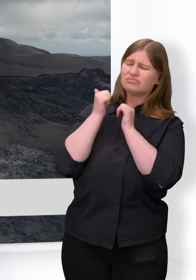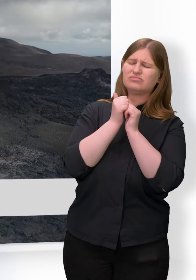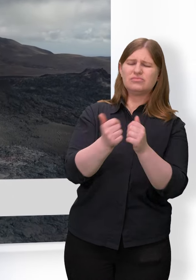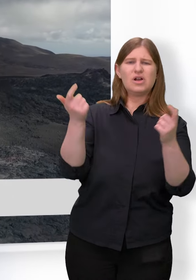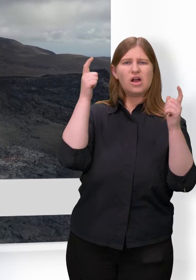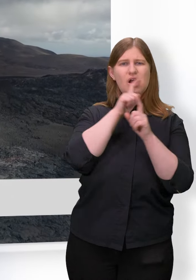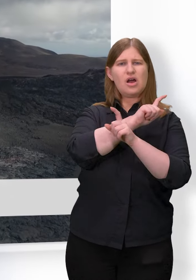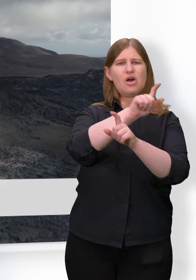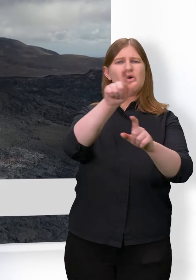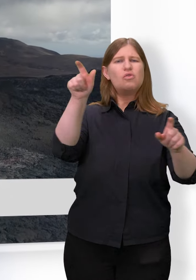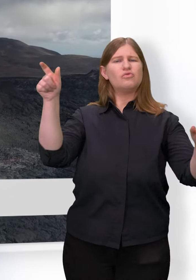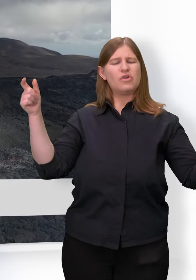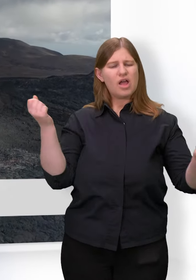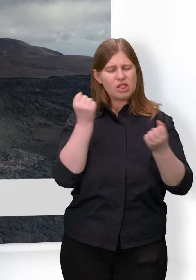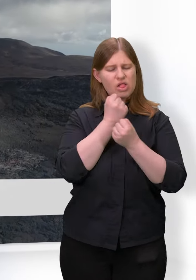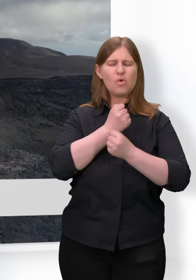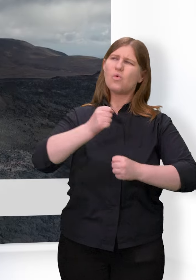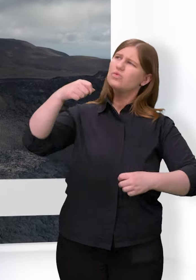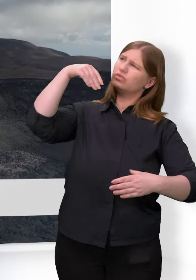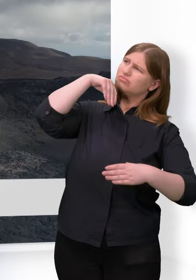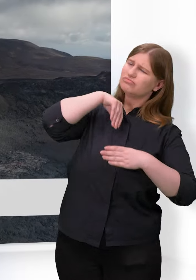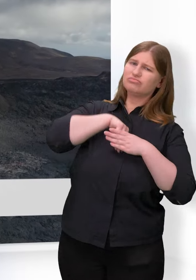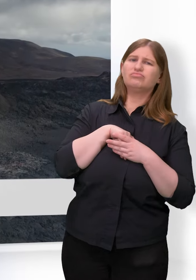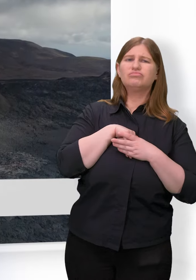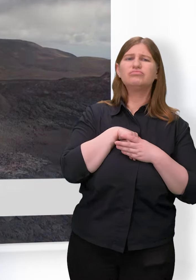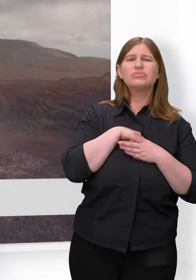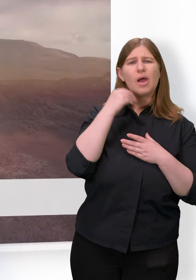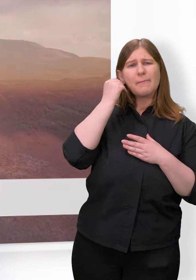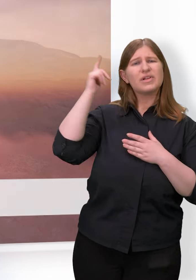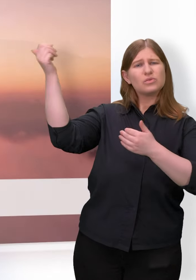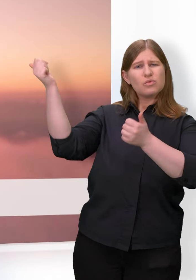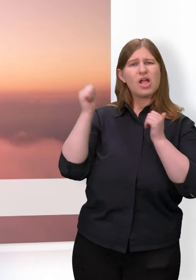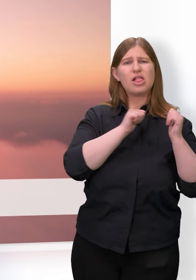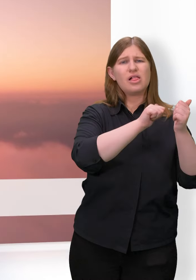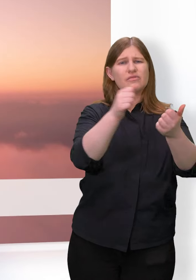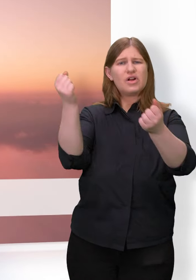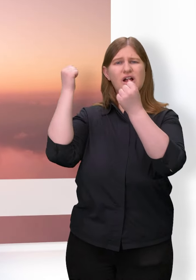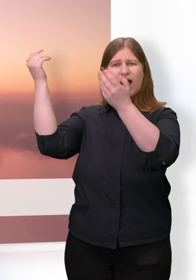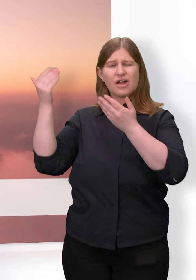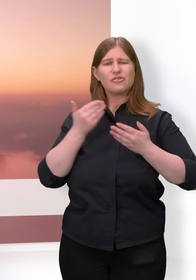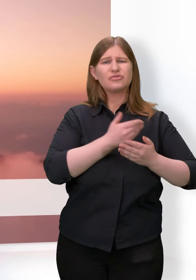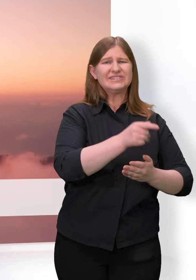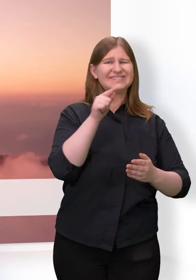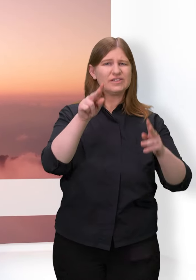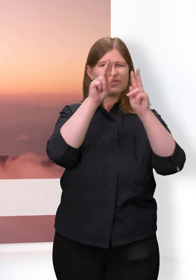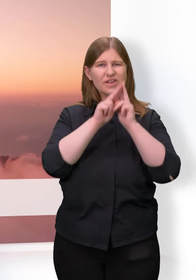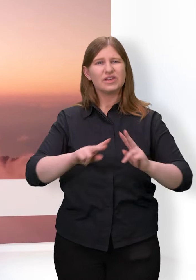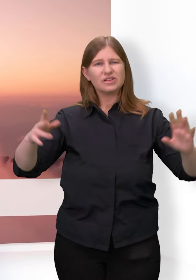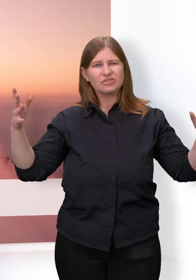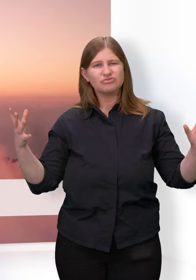uns, uns zu erlösen. Sei Hilfe, sei Kraft, die Frieden